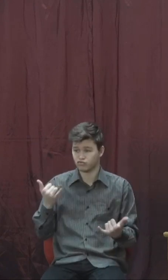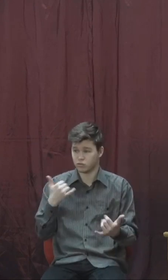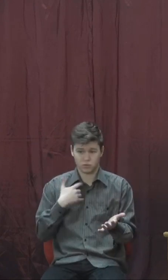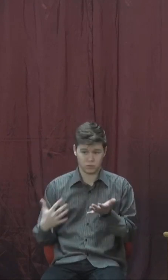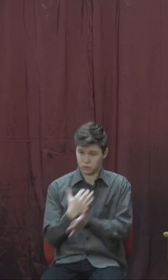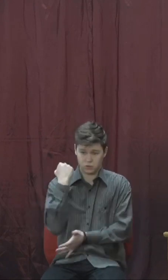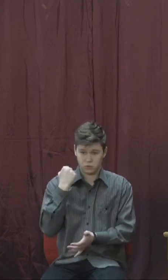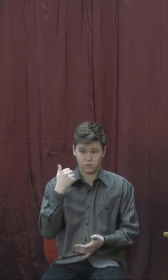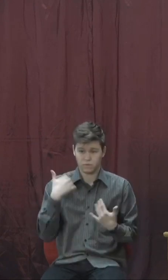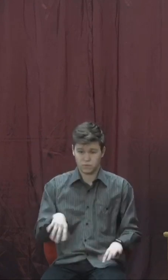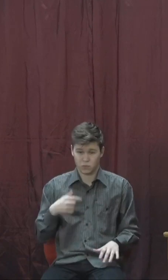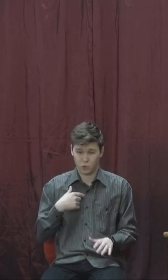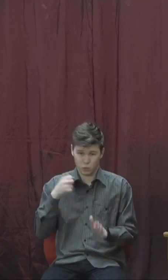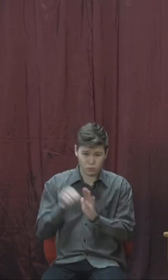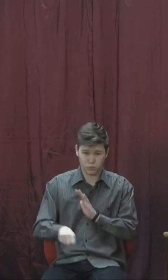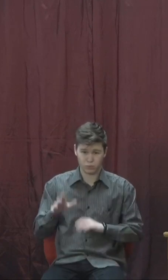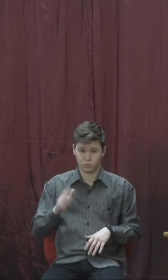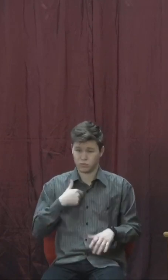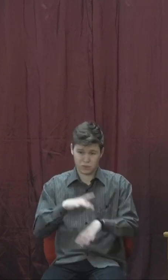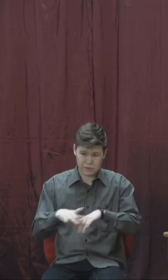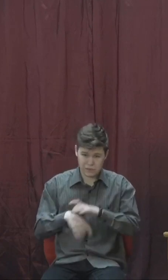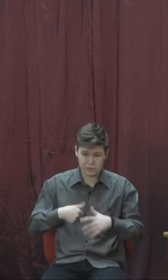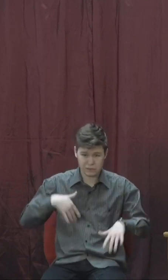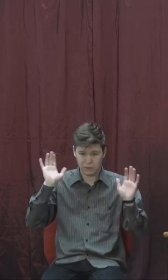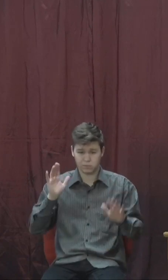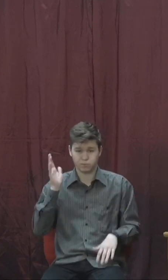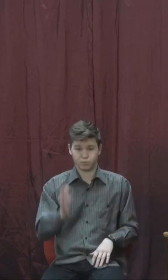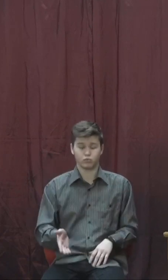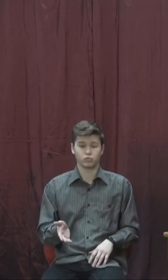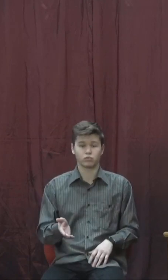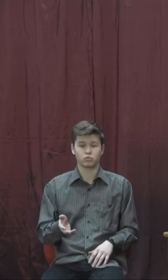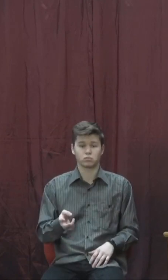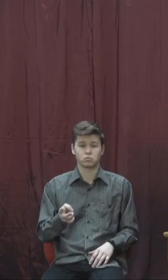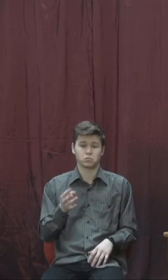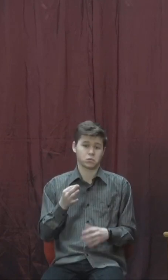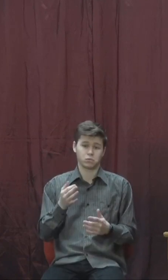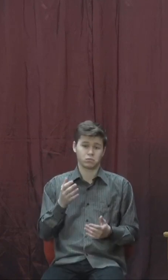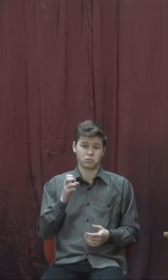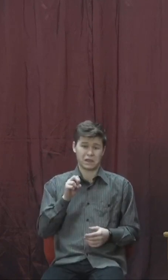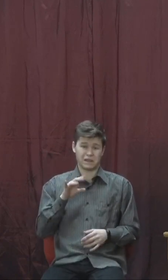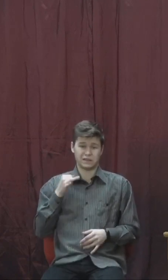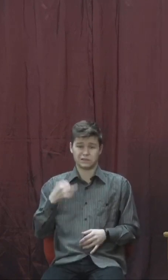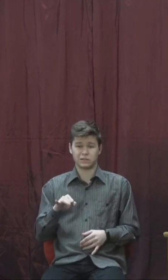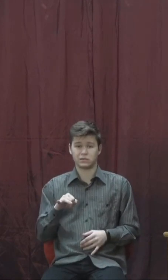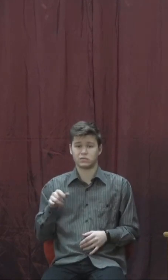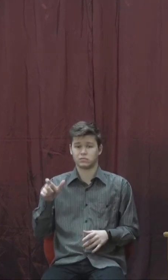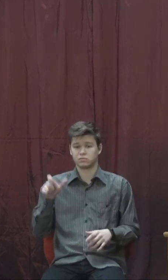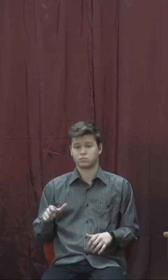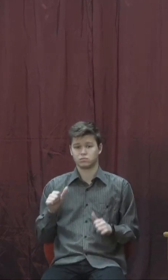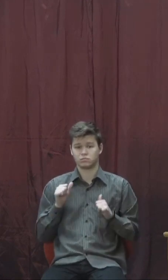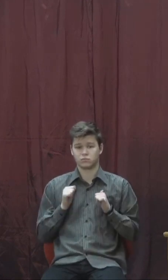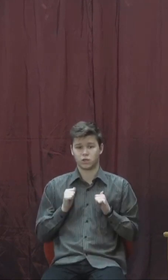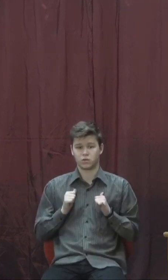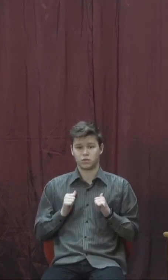розіб'ють, можливо, вб'ють або в полон заберуть. Але один чоловік не панікує.